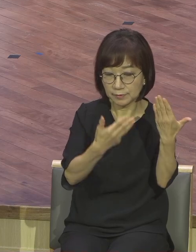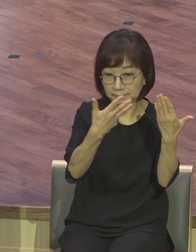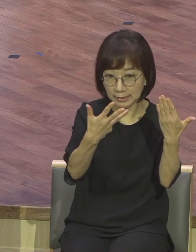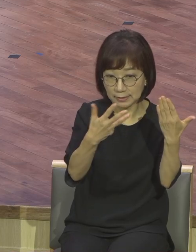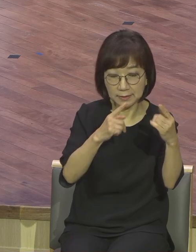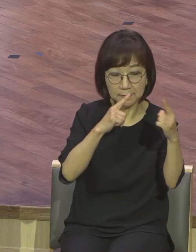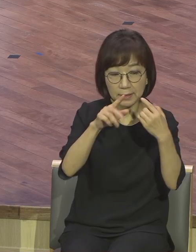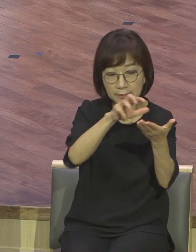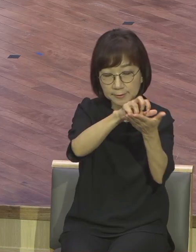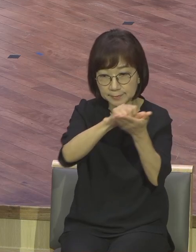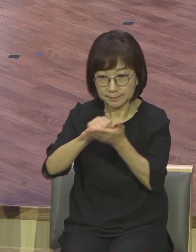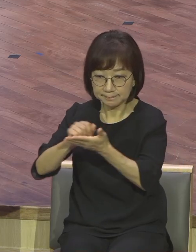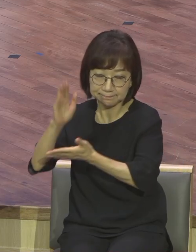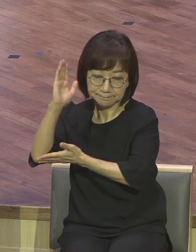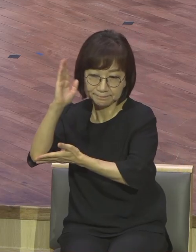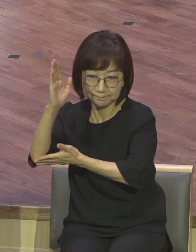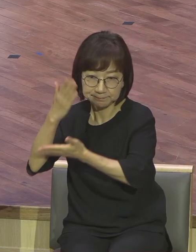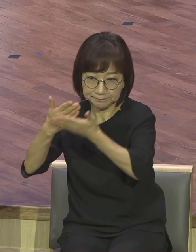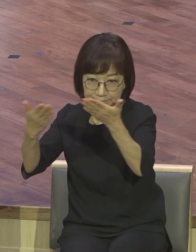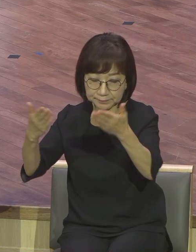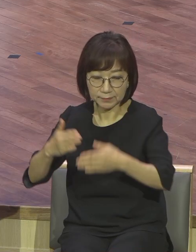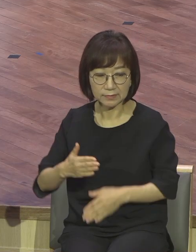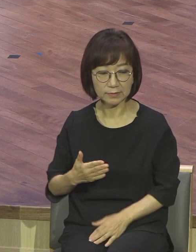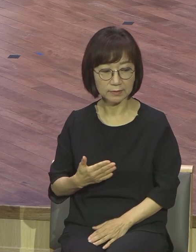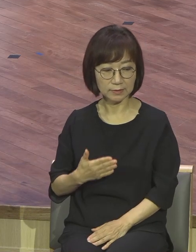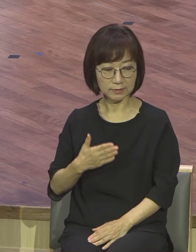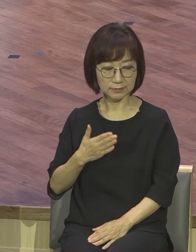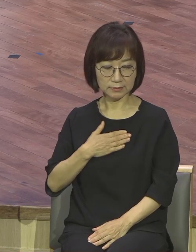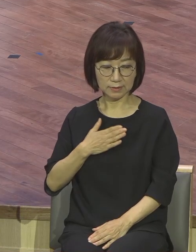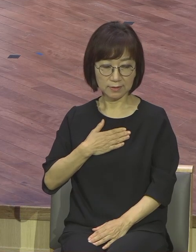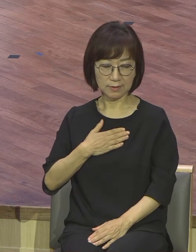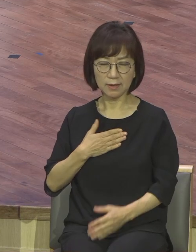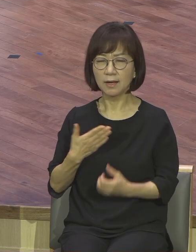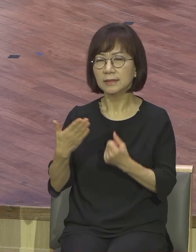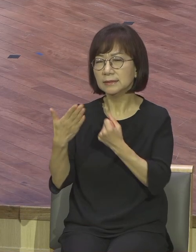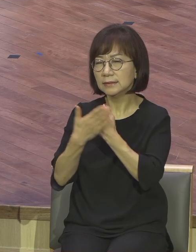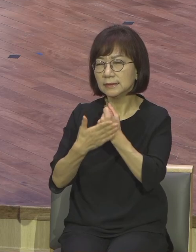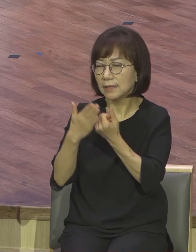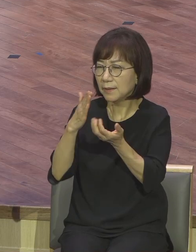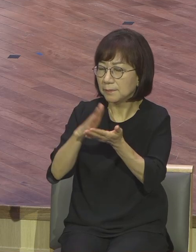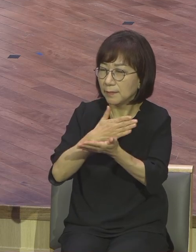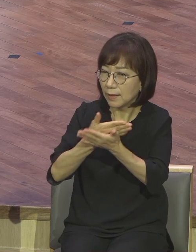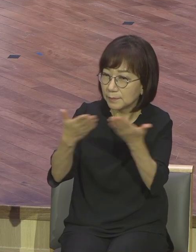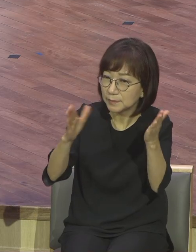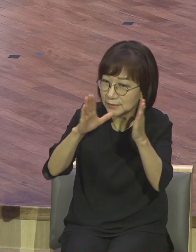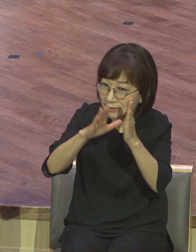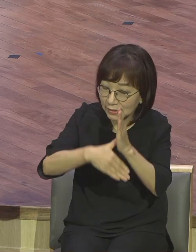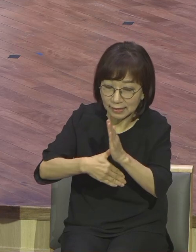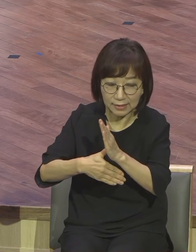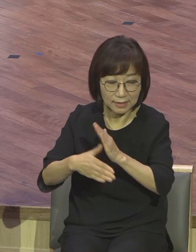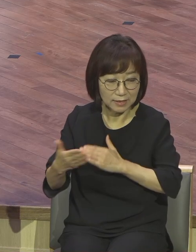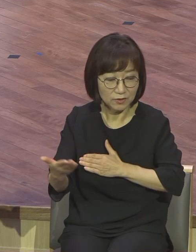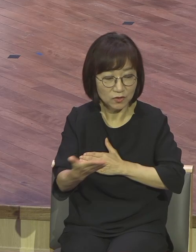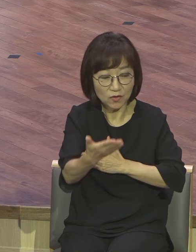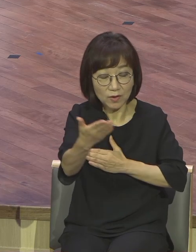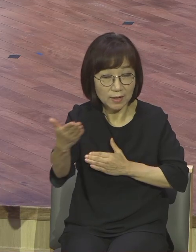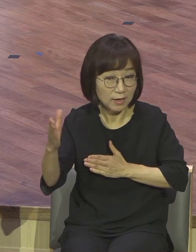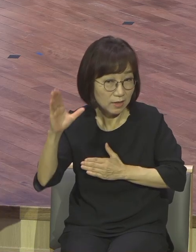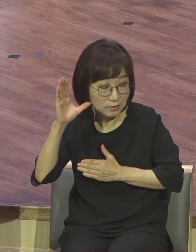강조합니다. 내가 은혜 베풀 때에 너에게 듣고 구원의